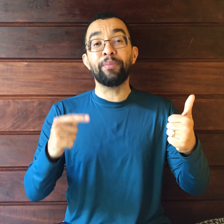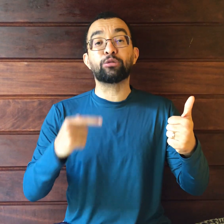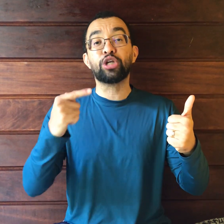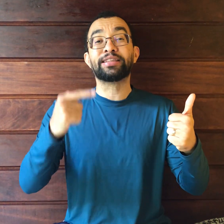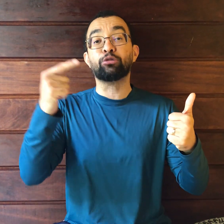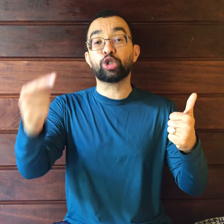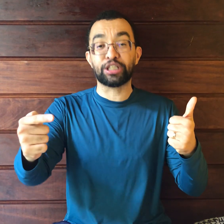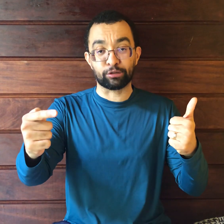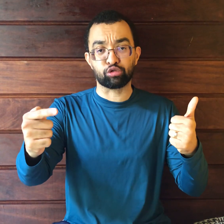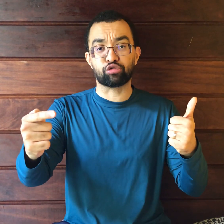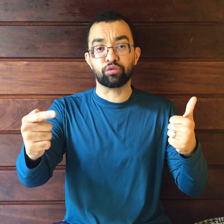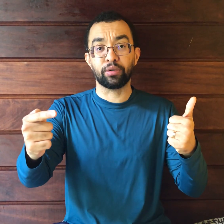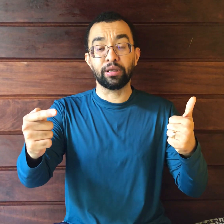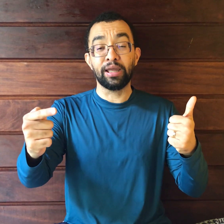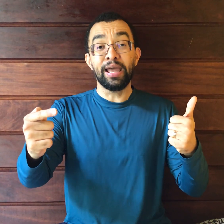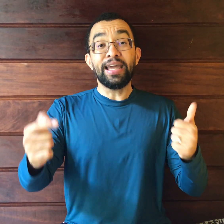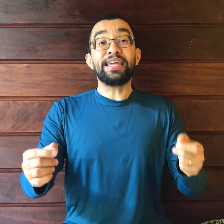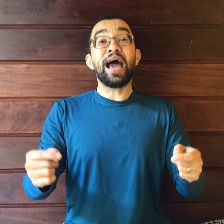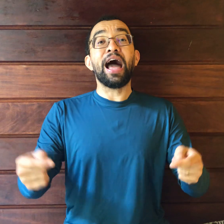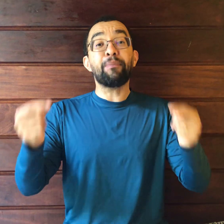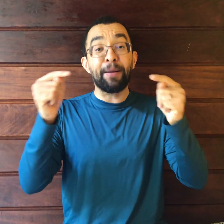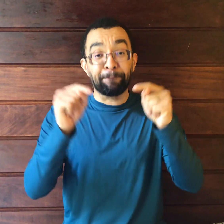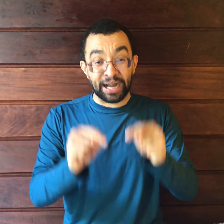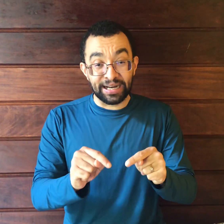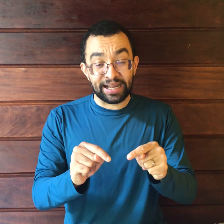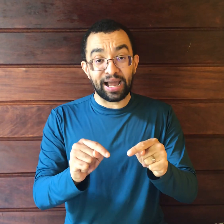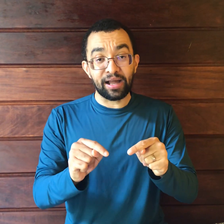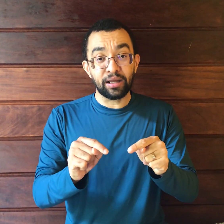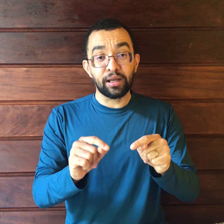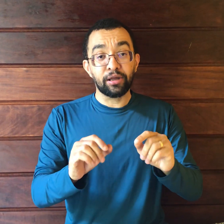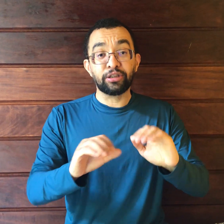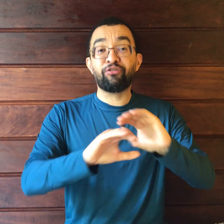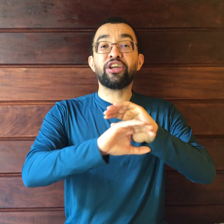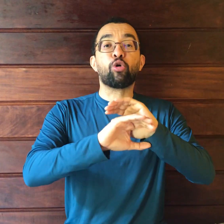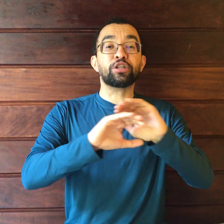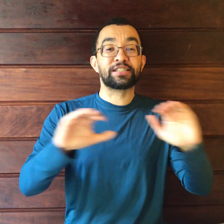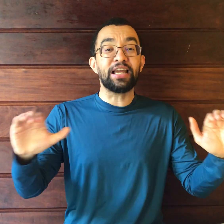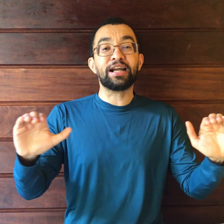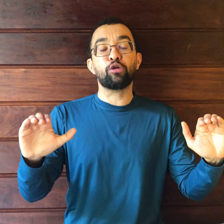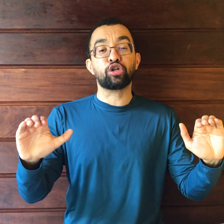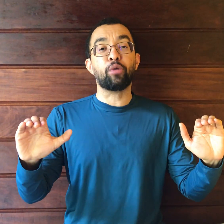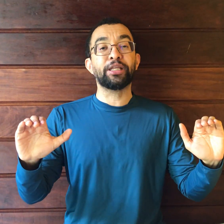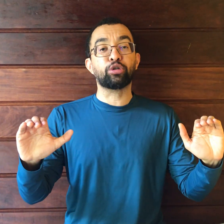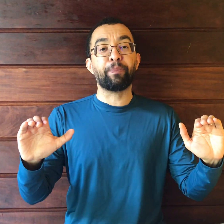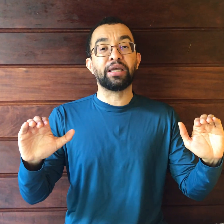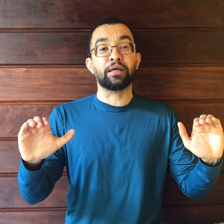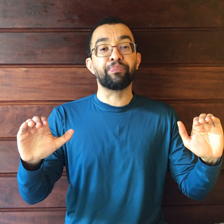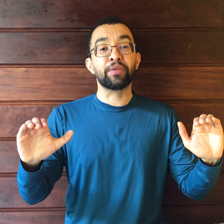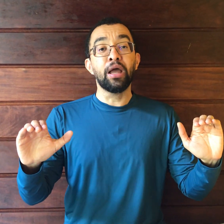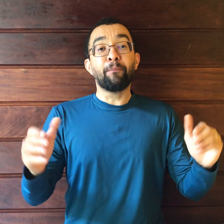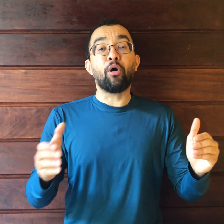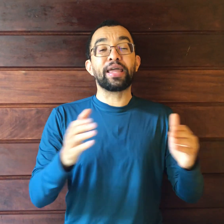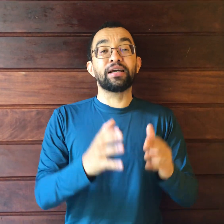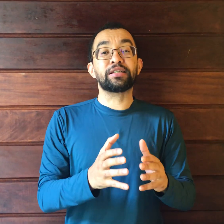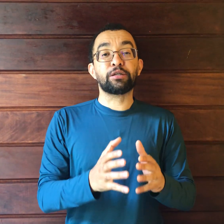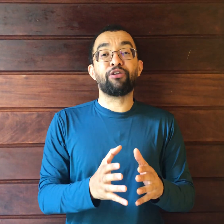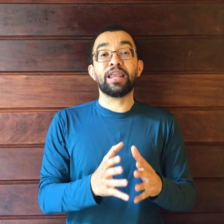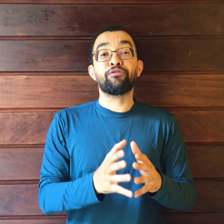aumento de até dois terços. E a arma branca ficou sem causa de aumento de pena. Porque antes se falava